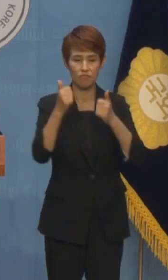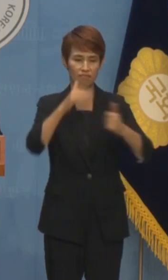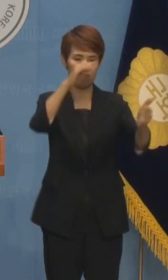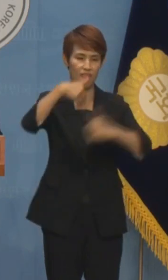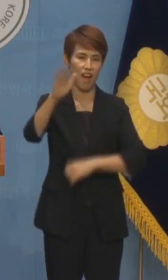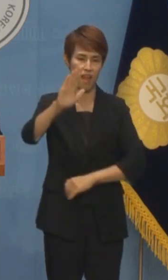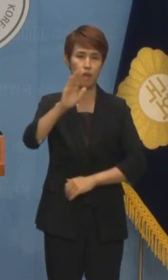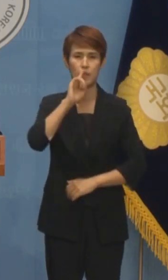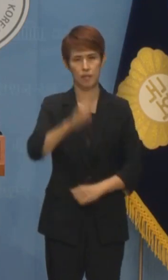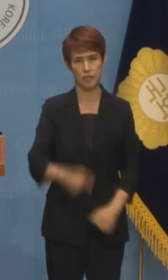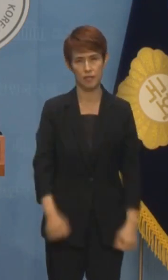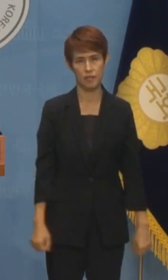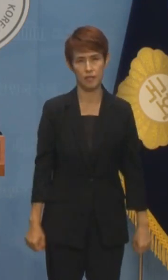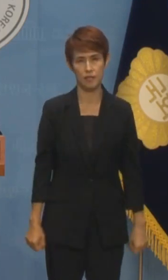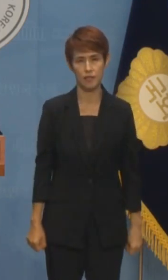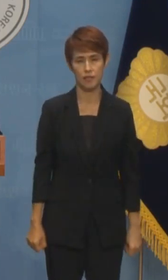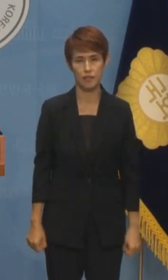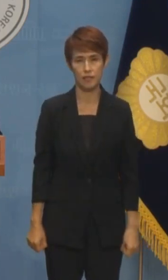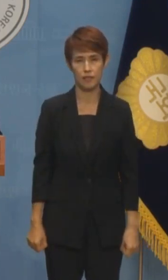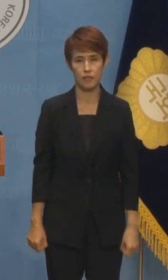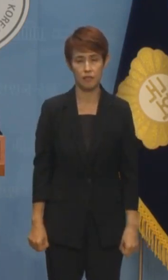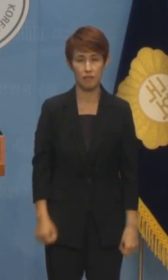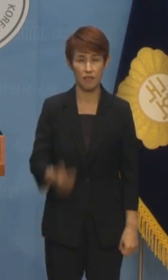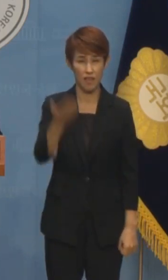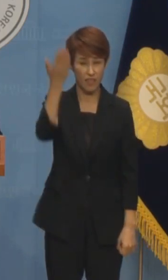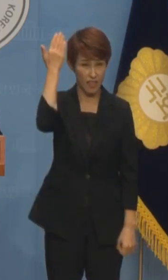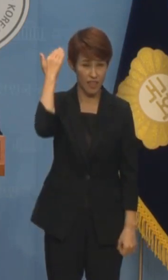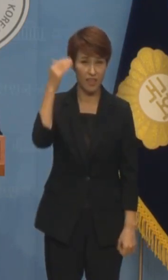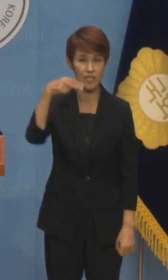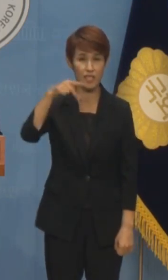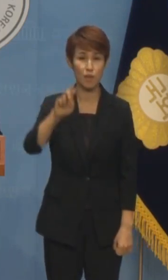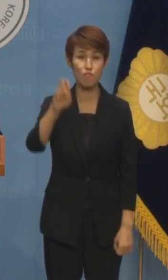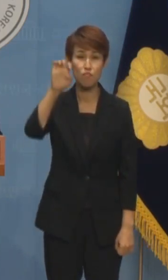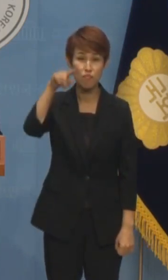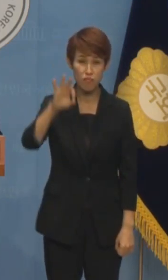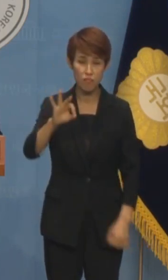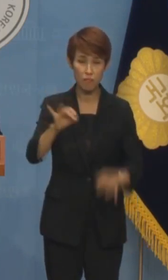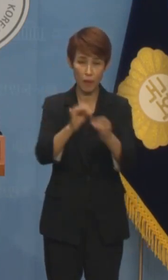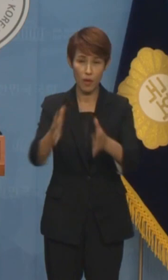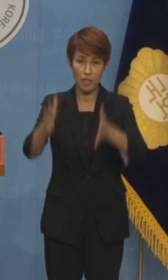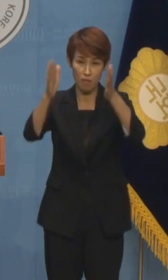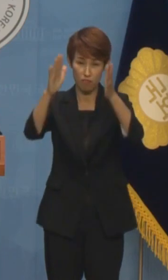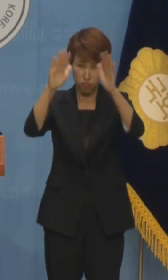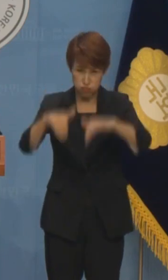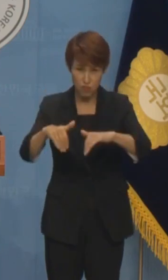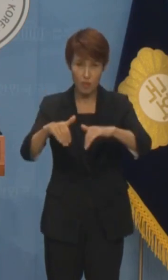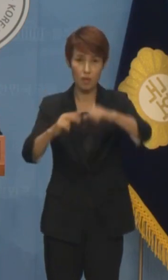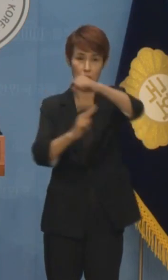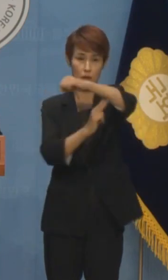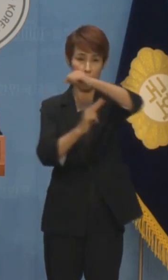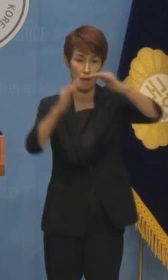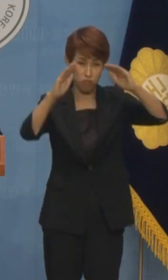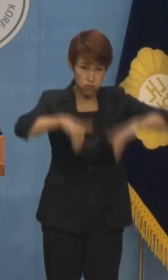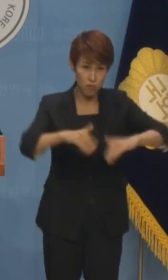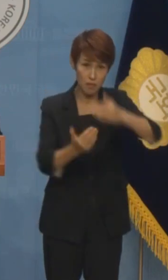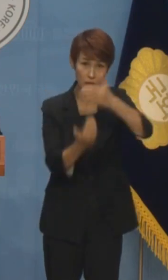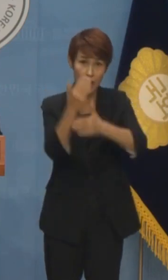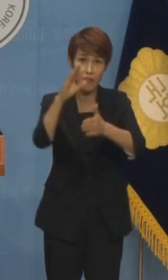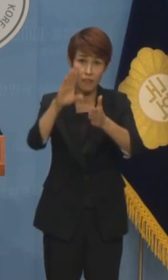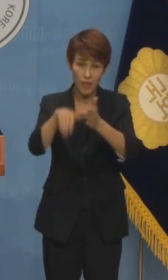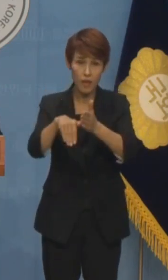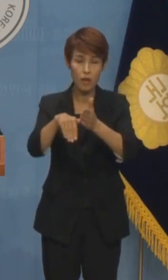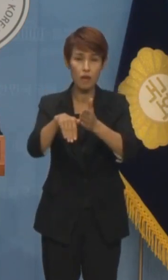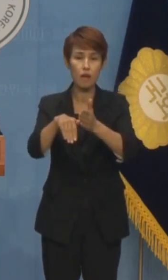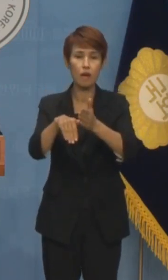이유라고 합니다. 과거 사문백화점이나 성수대교 붕괴 사고 등의 판결에